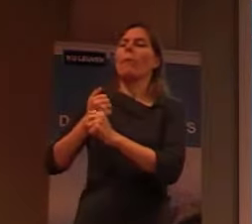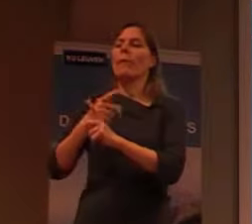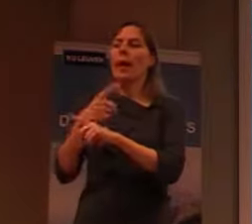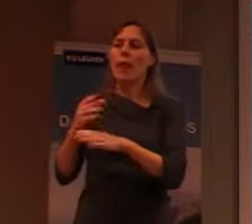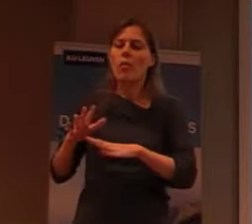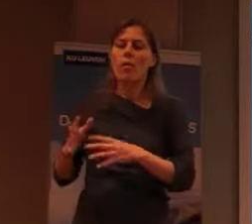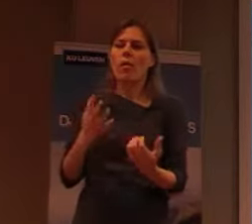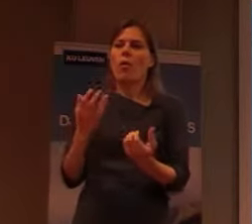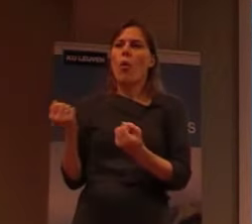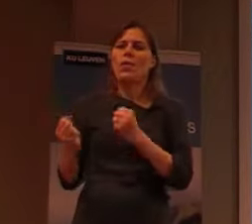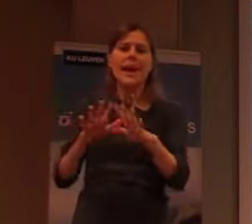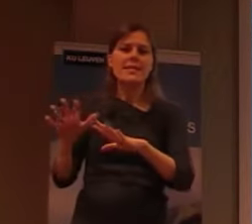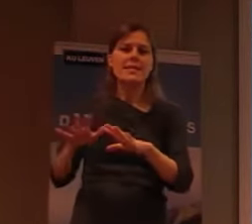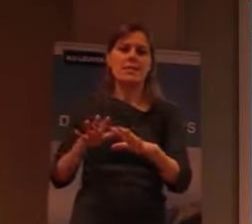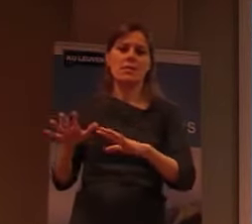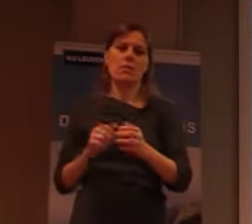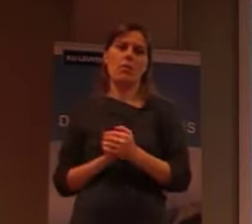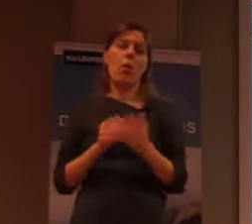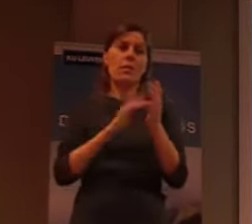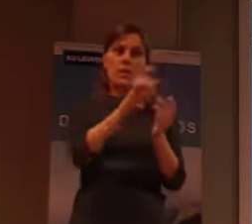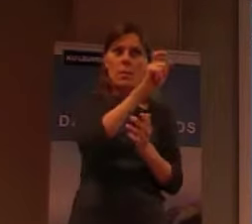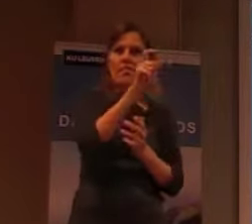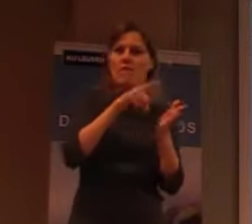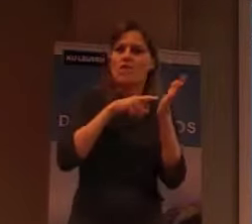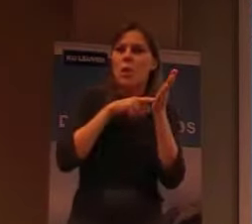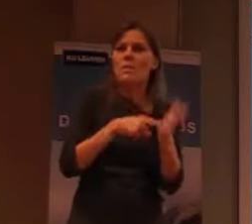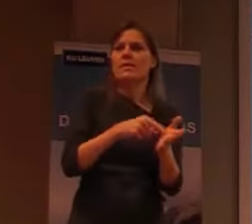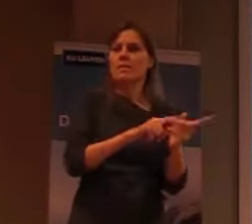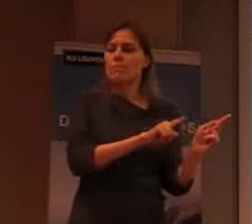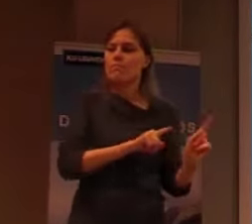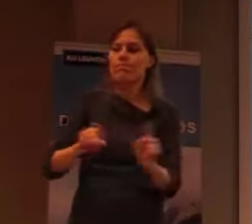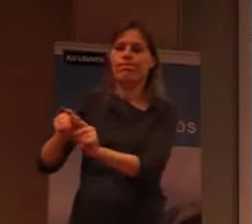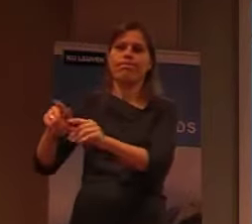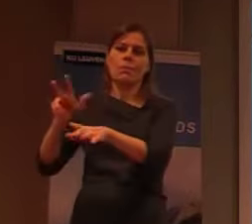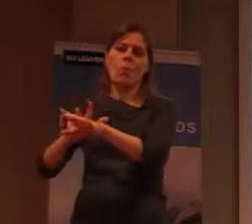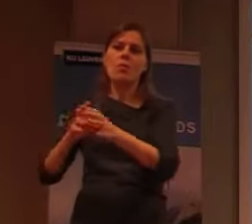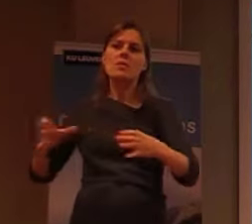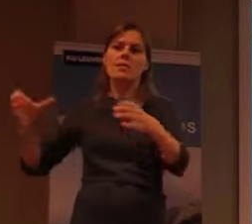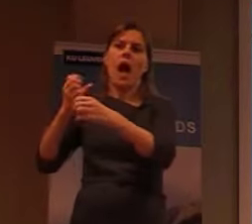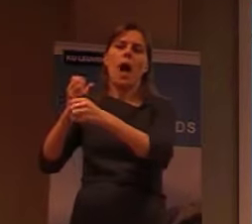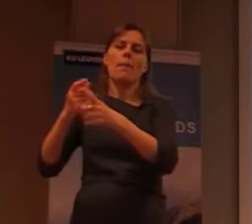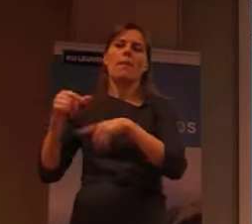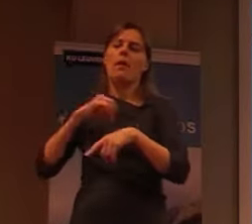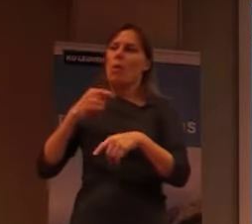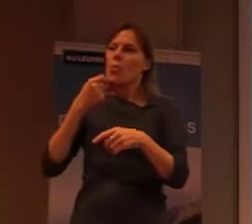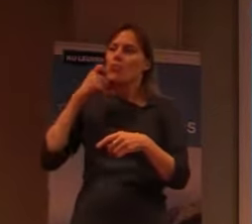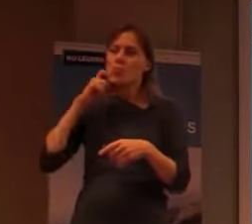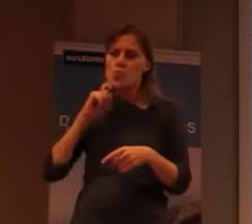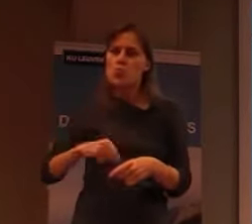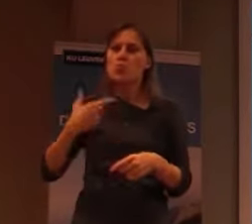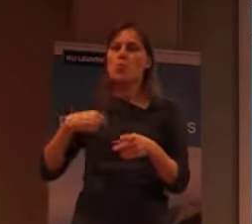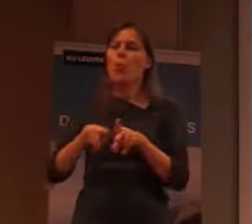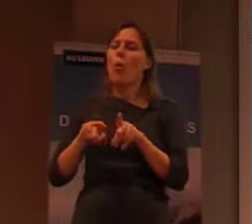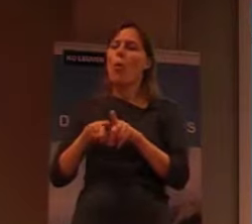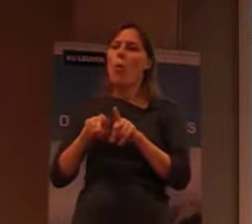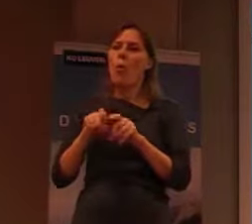om samen te gaan wonen in een bepaalde plek. En dus daar komt heel veel onkosten enzovoort naar